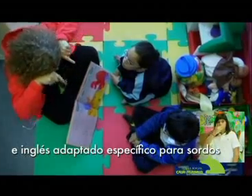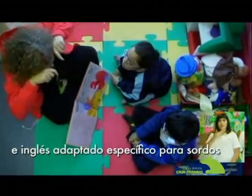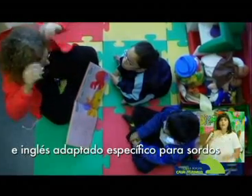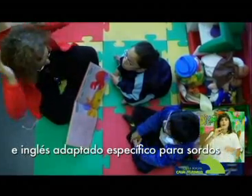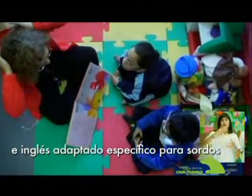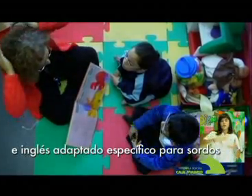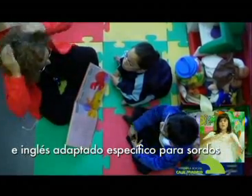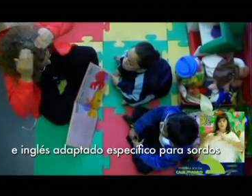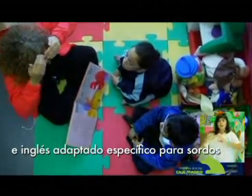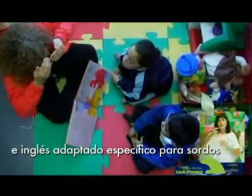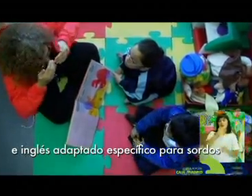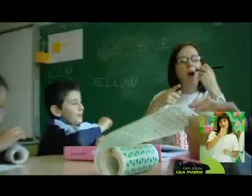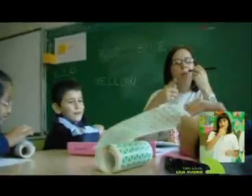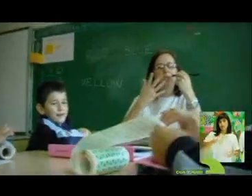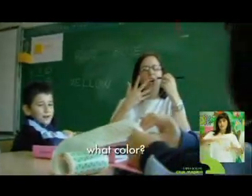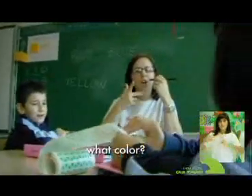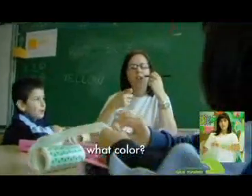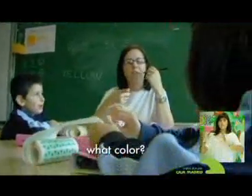adaptado específico para sordos.